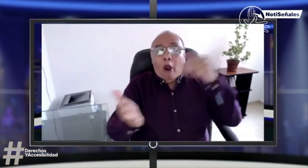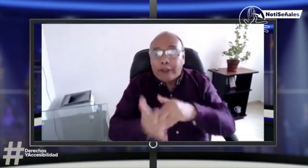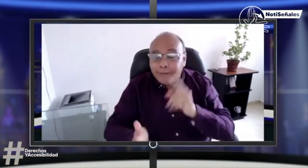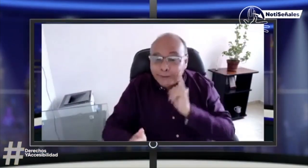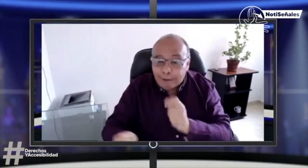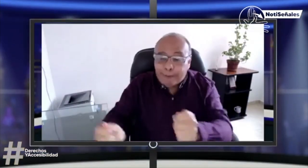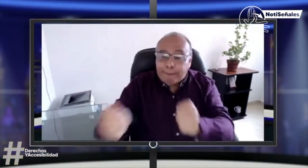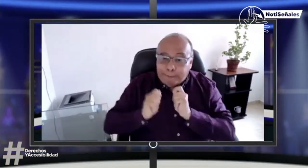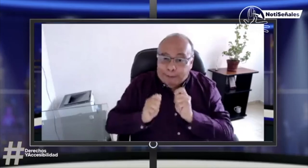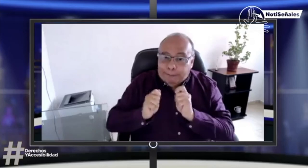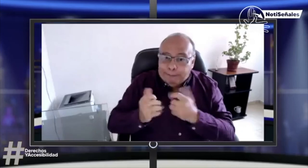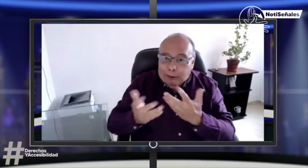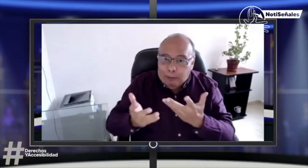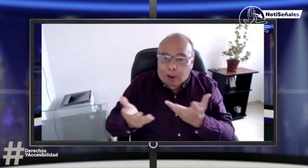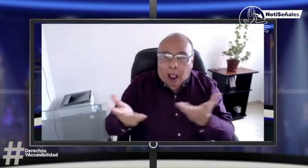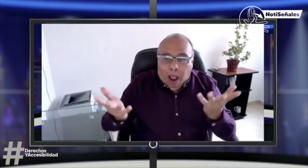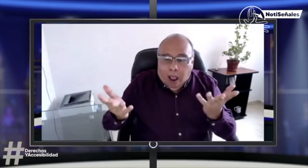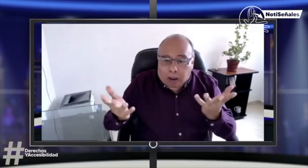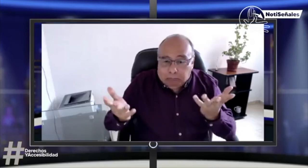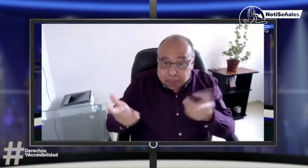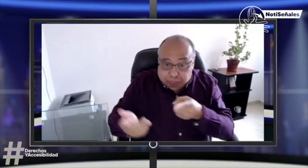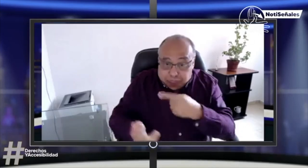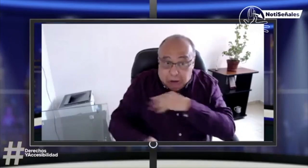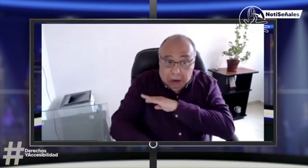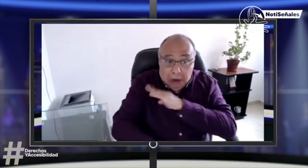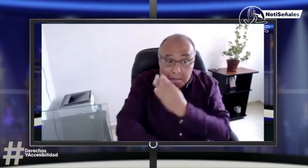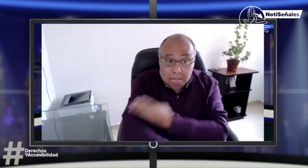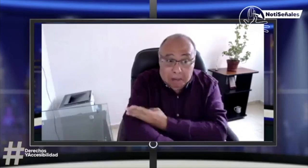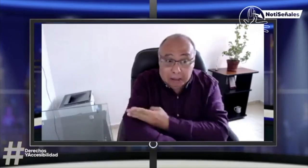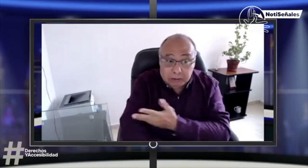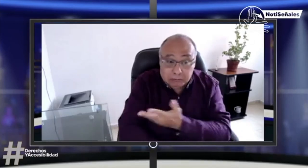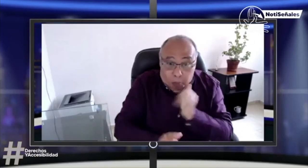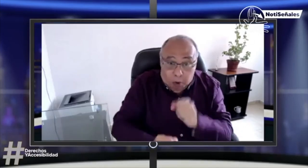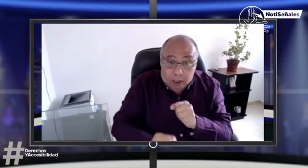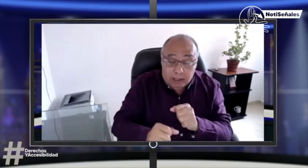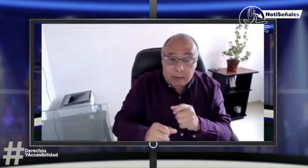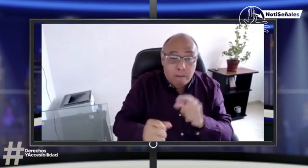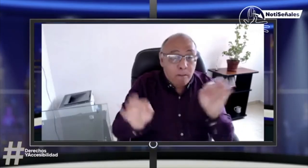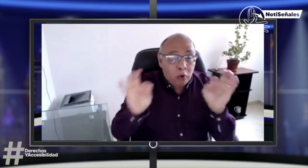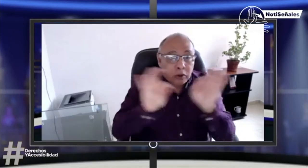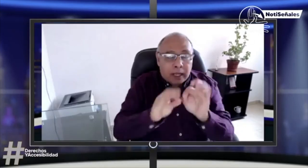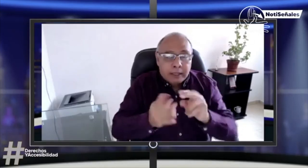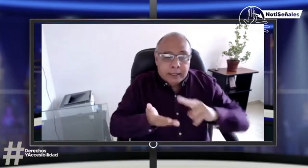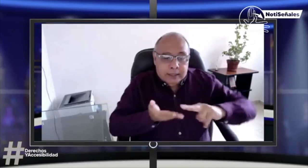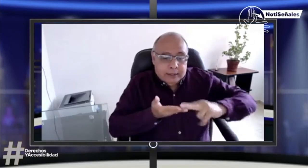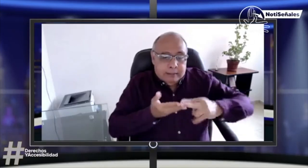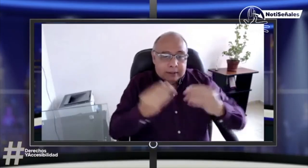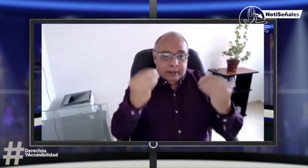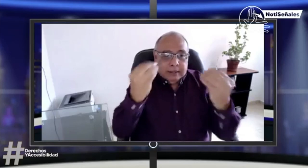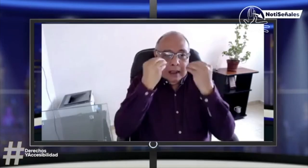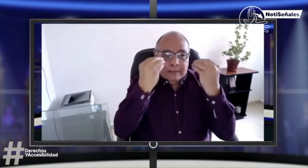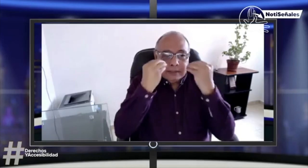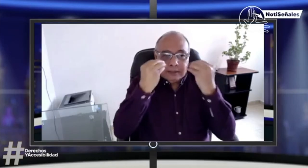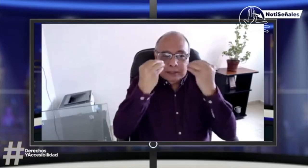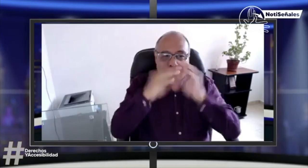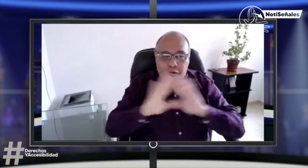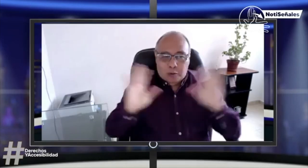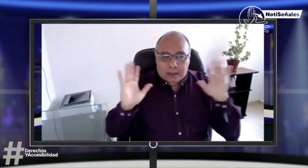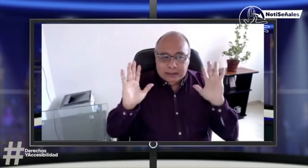la votación y que es muy probable que muchas personas sordas se enfrenten a la asignación como jurado de votación. Es